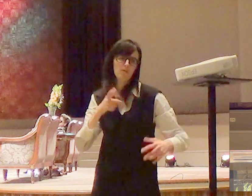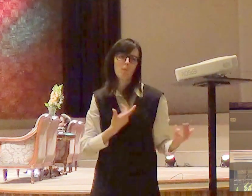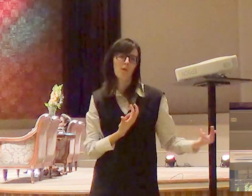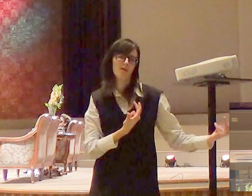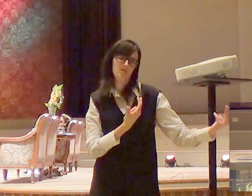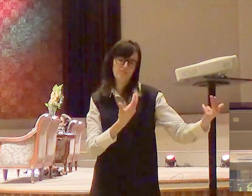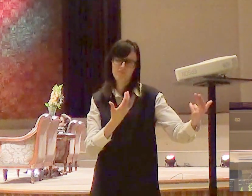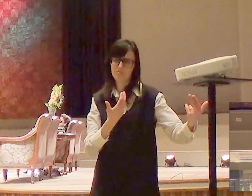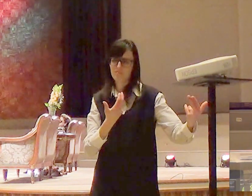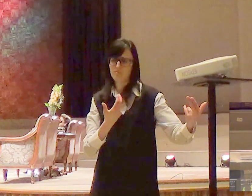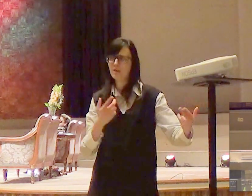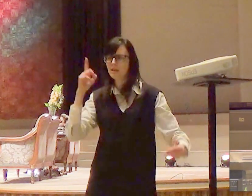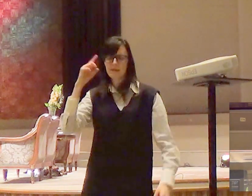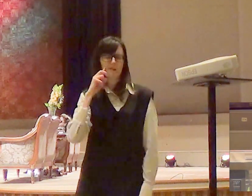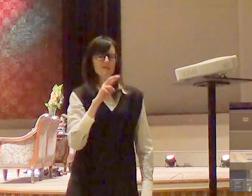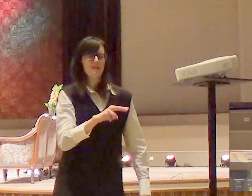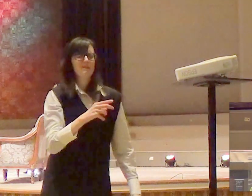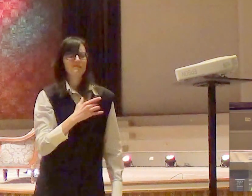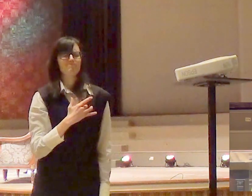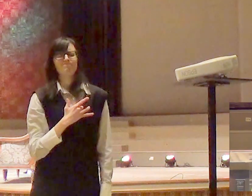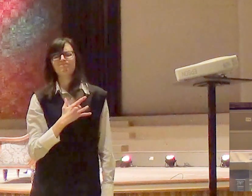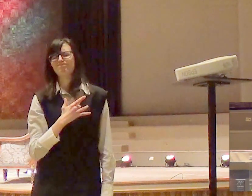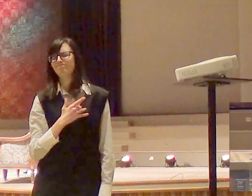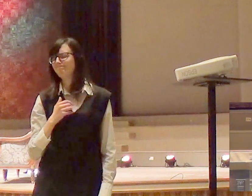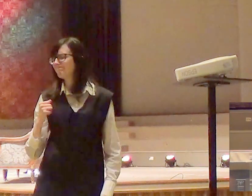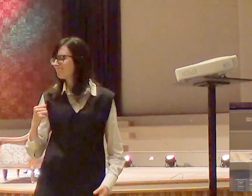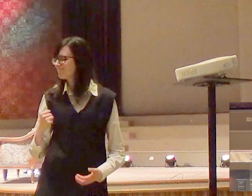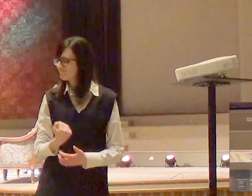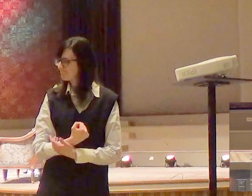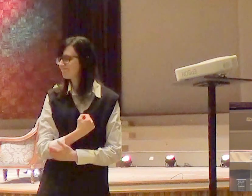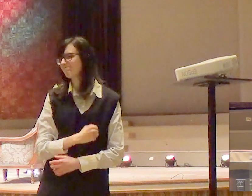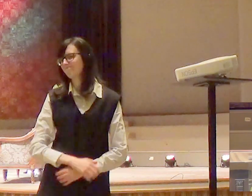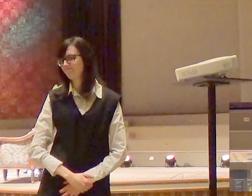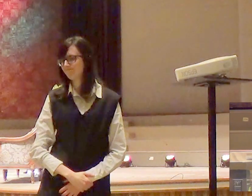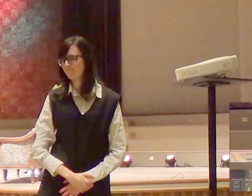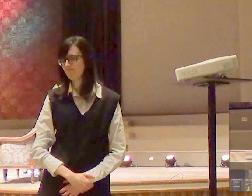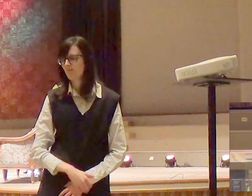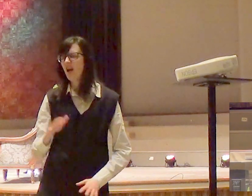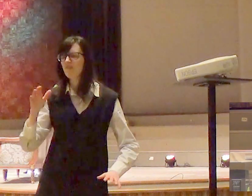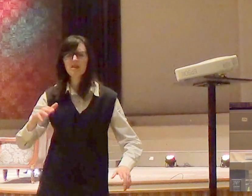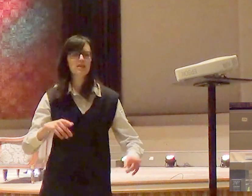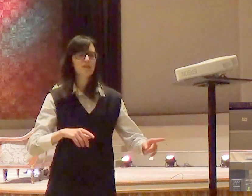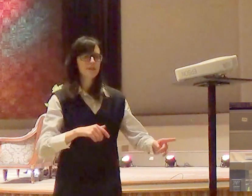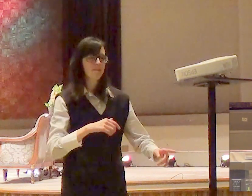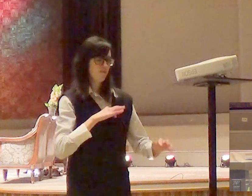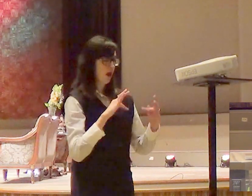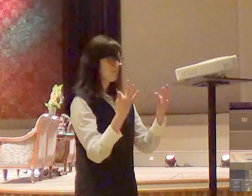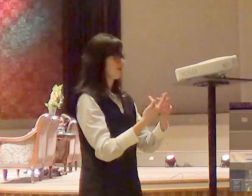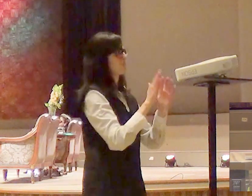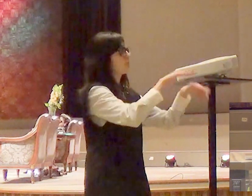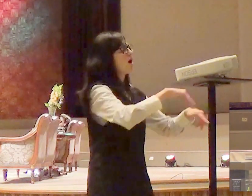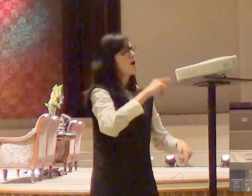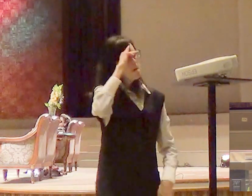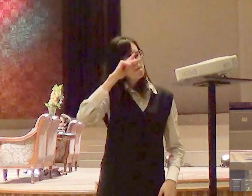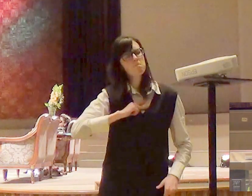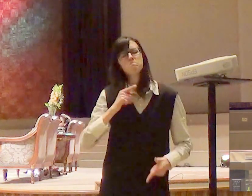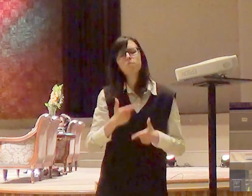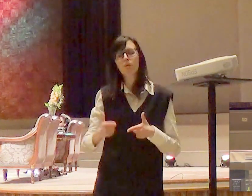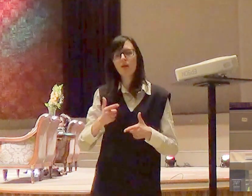a gente imagina as vezes que o problema é só meu não queridos a desgraça que você leva para casa afeta a tua